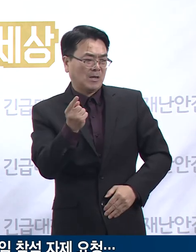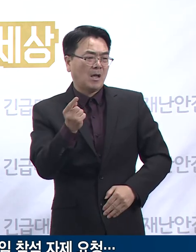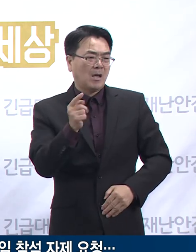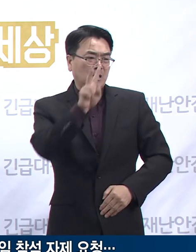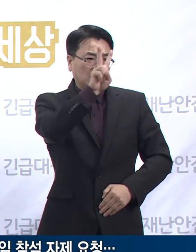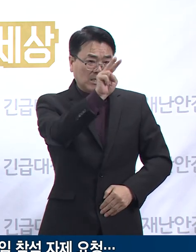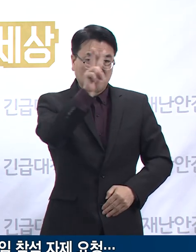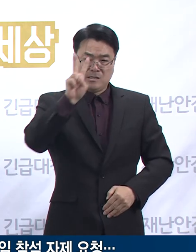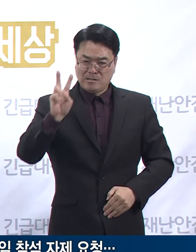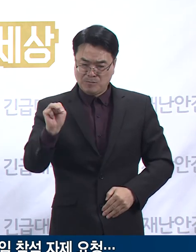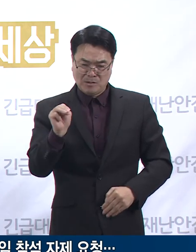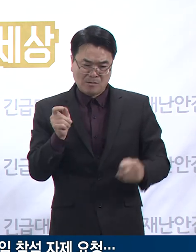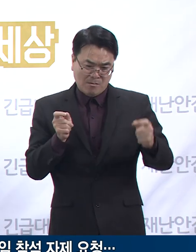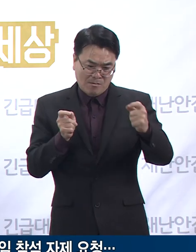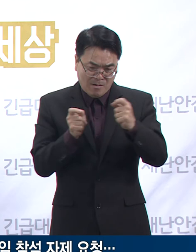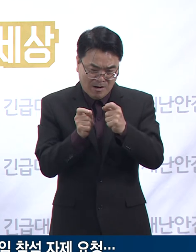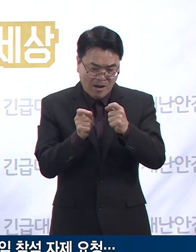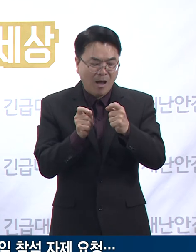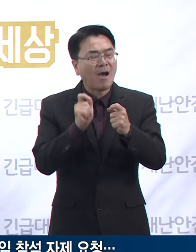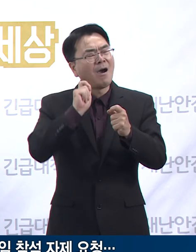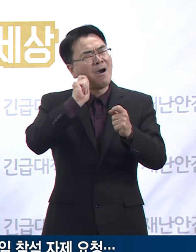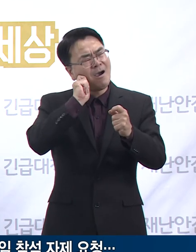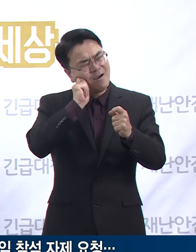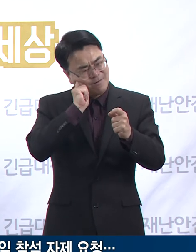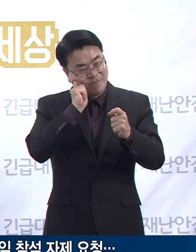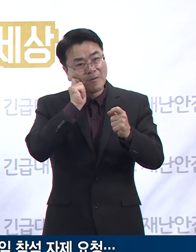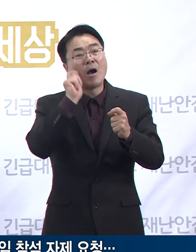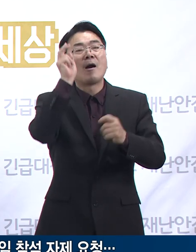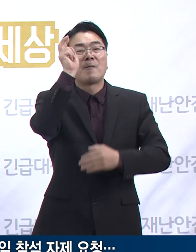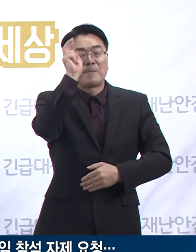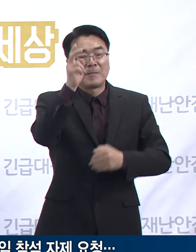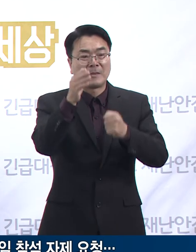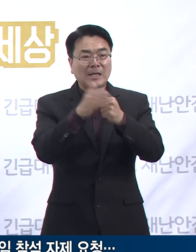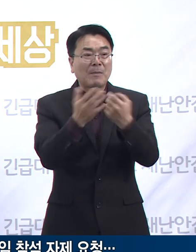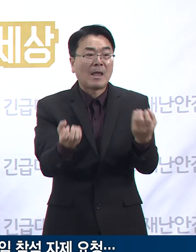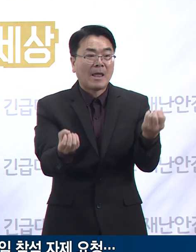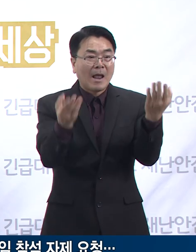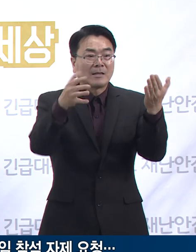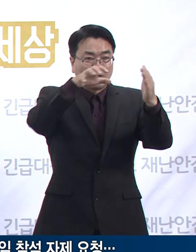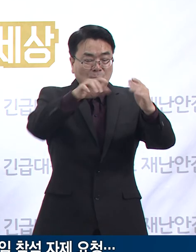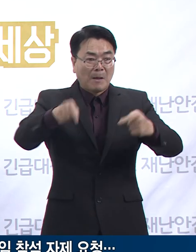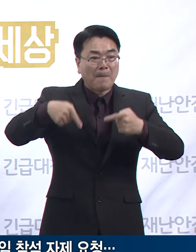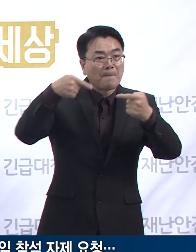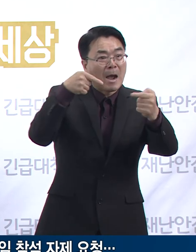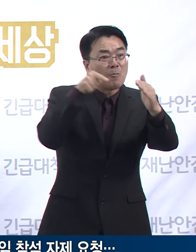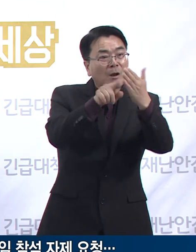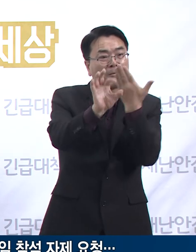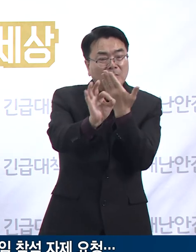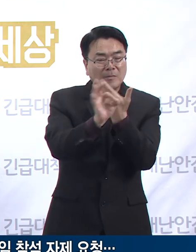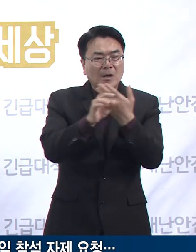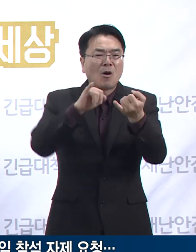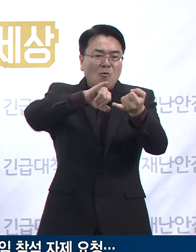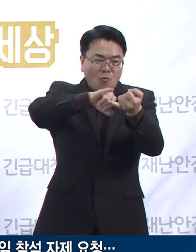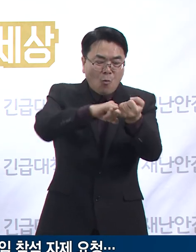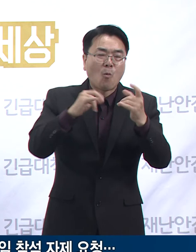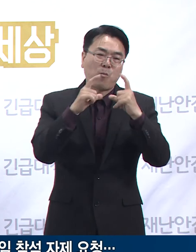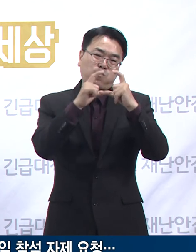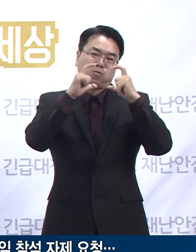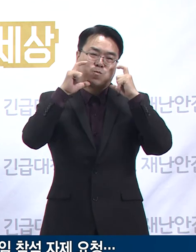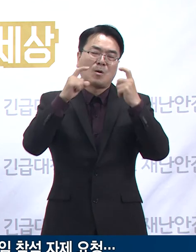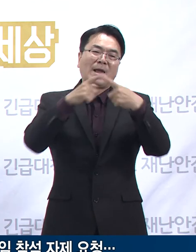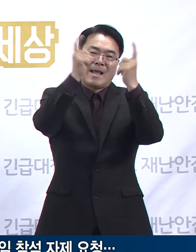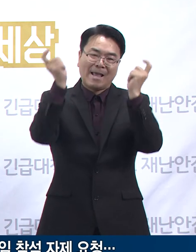이상의 거리두기를 유지하기 어려울 것으로 보입니다. 할로윈데이 행사가 있는 지역을 방문할 경우에는 꼭 마스크 착용 및 개인